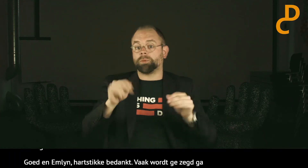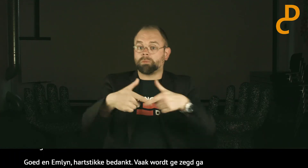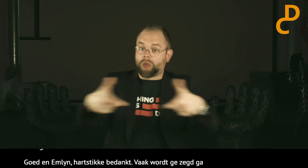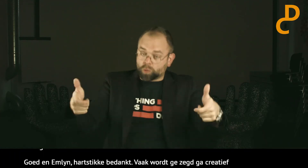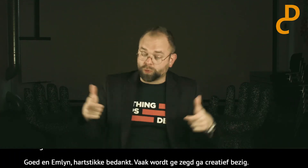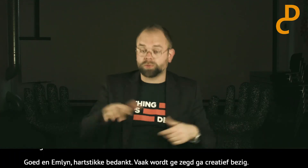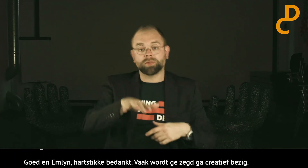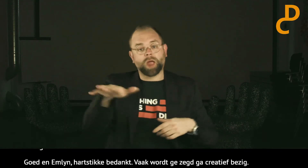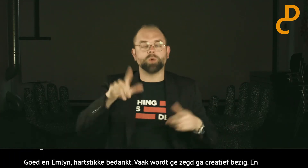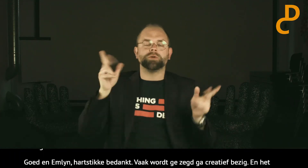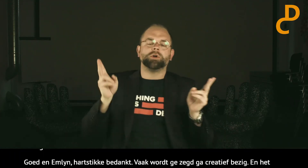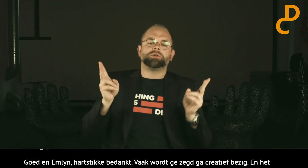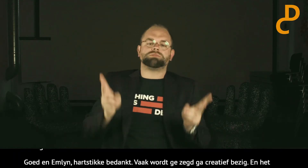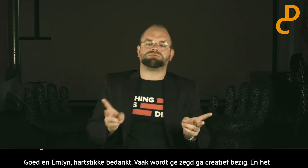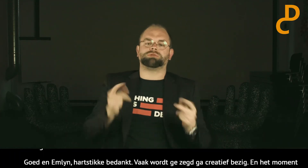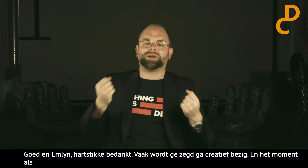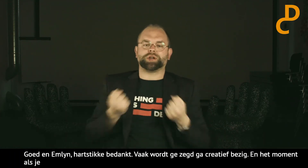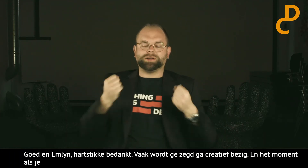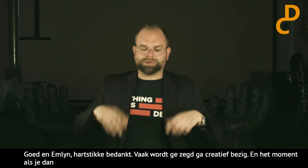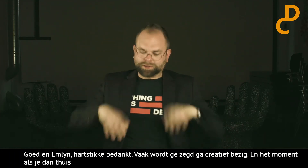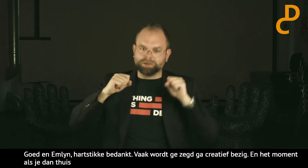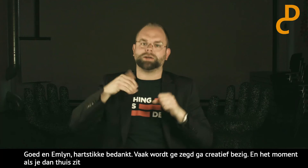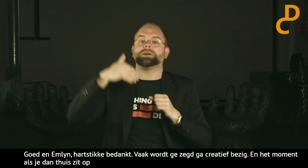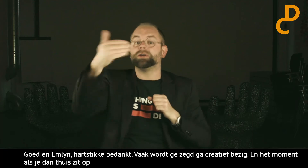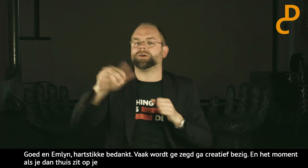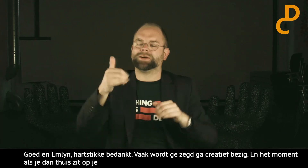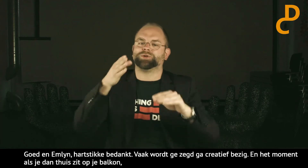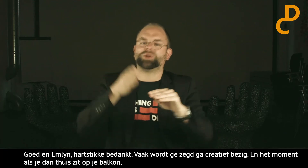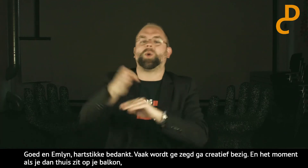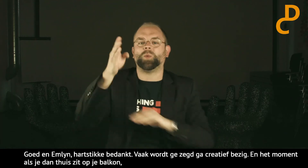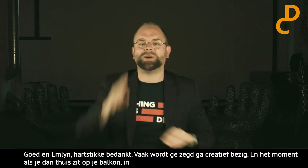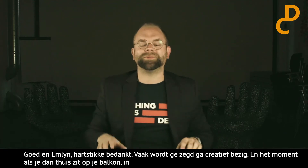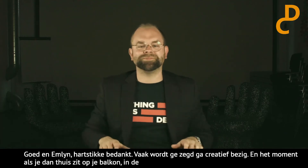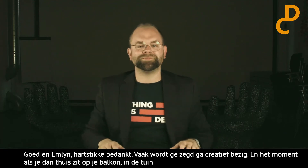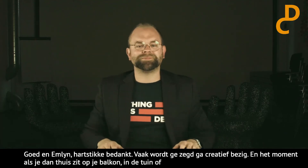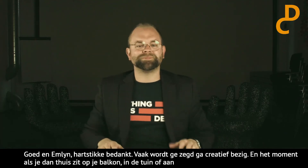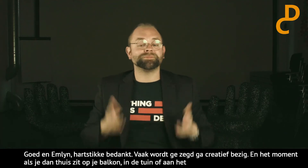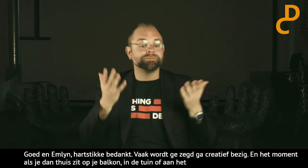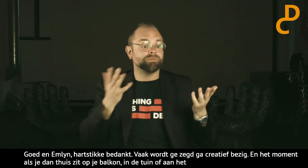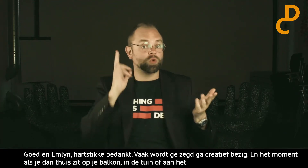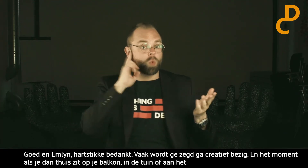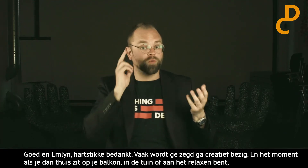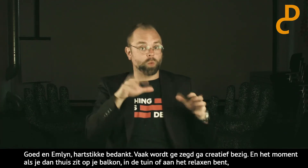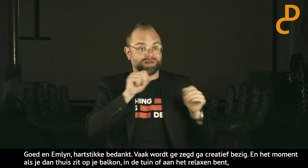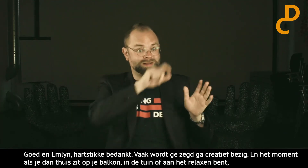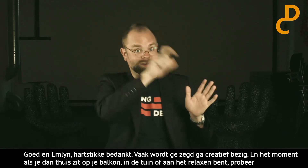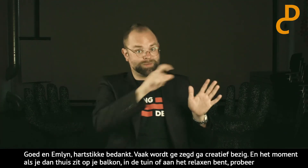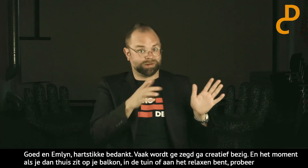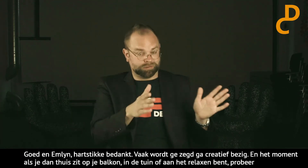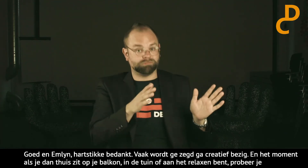als je dan thuis zit op je balkon of in de tuin aan het relaxen bent. Probeer dan ook je trainingen en alles weer op te pakken. Even kijken.